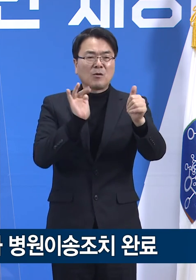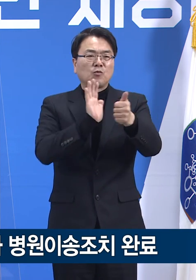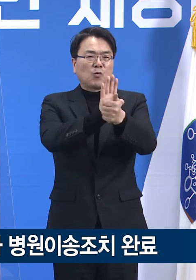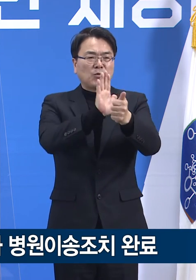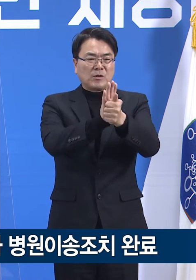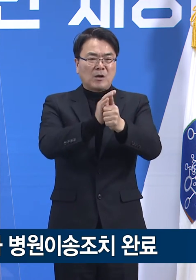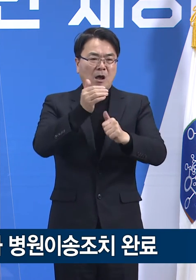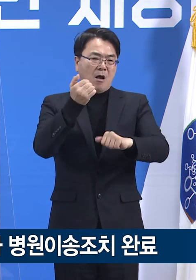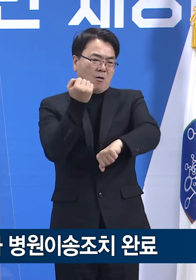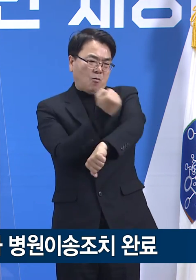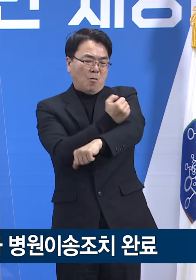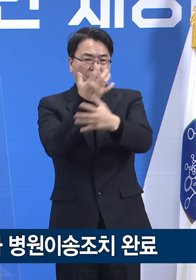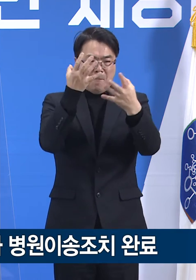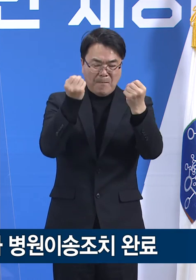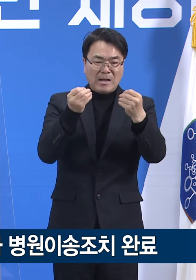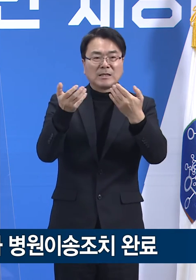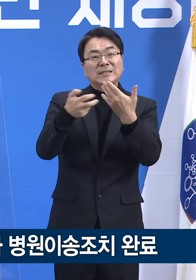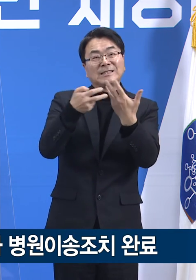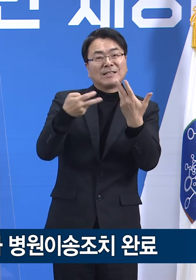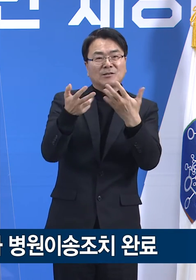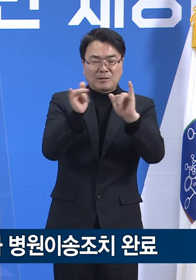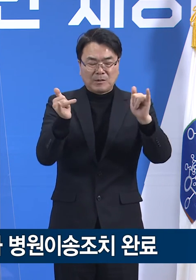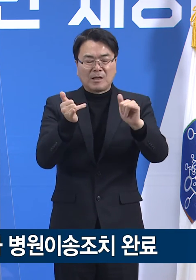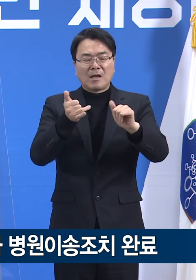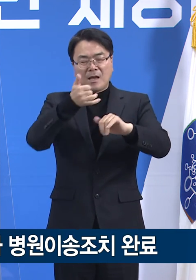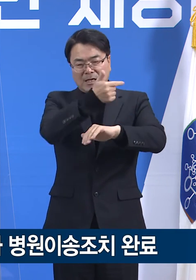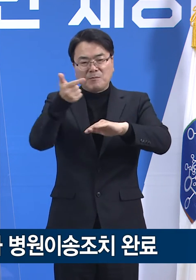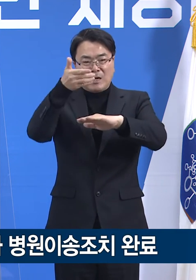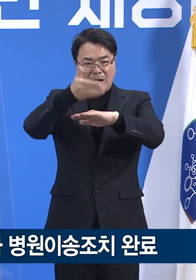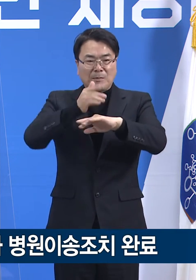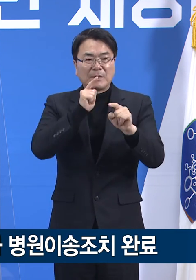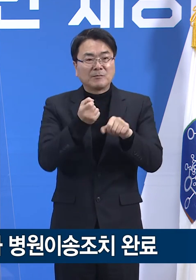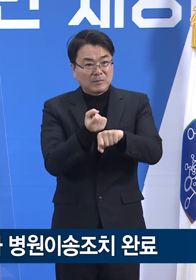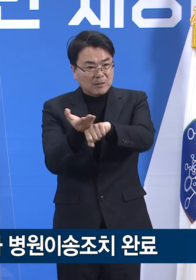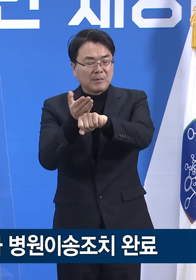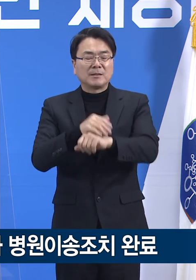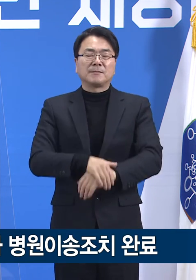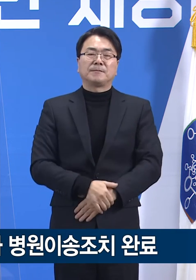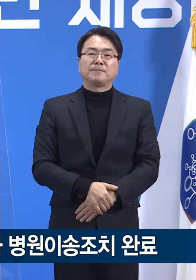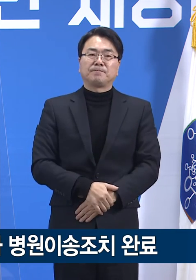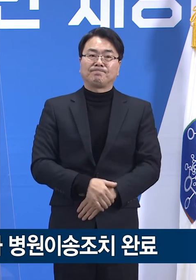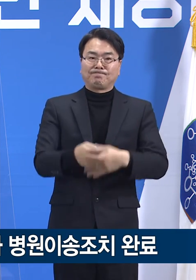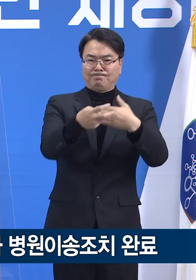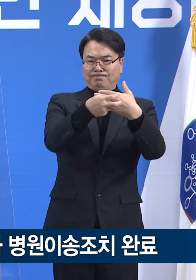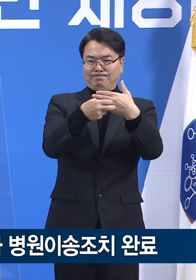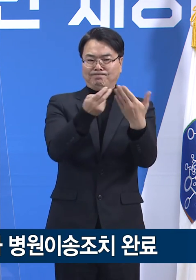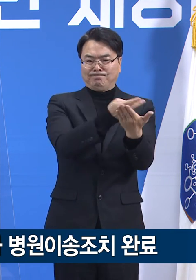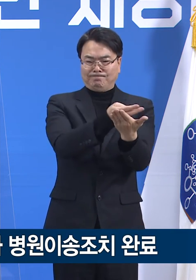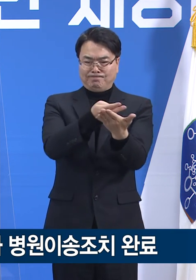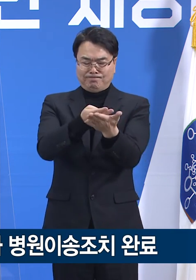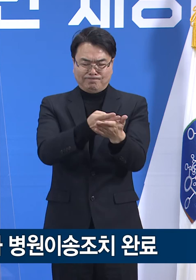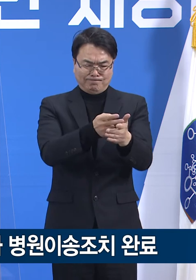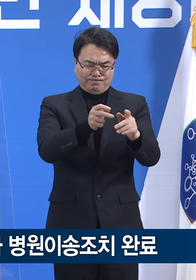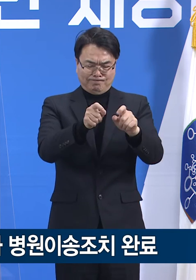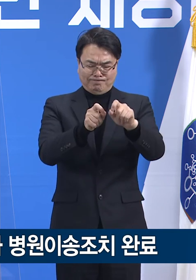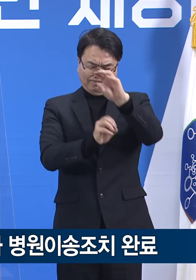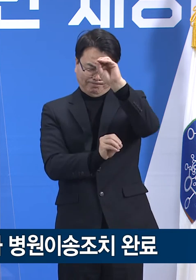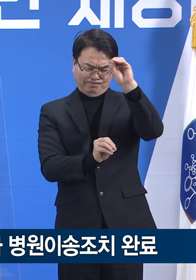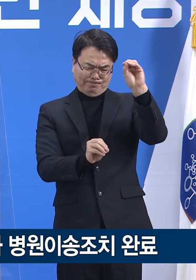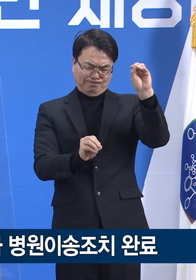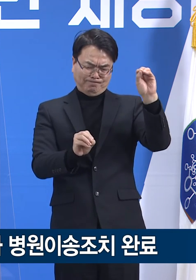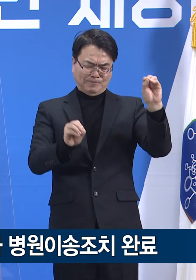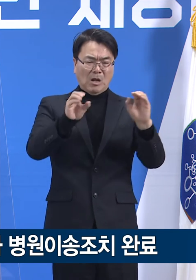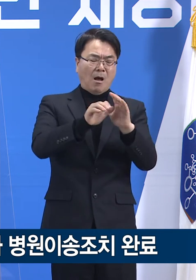의료인분들께도 깊은 감사 말씀을 드립니다. 병상 확보가 지연되면서 장시간